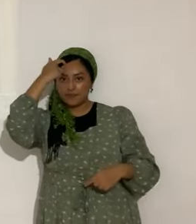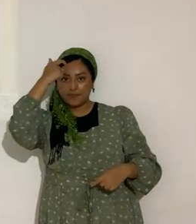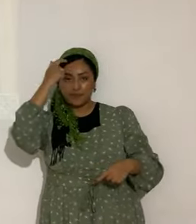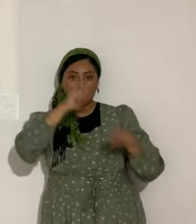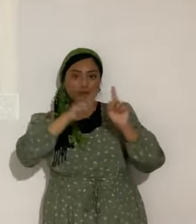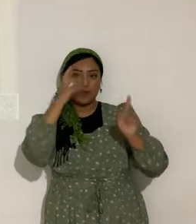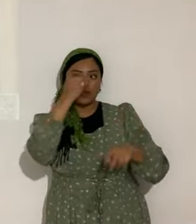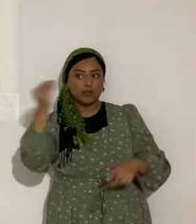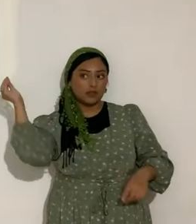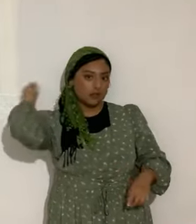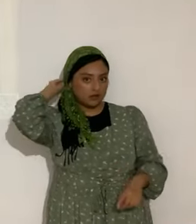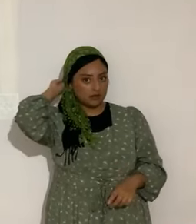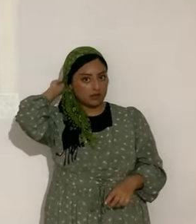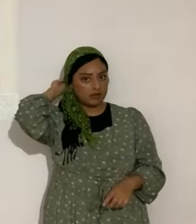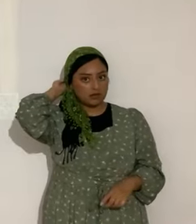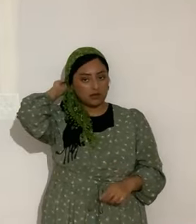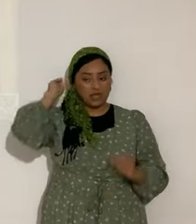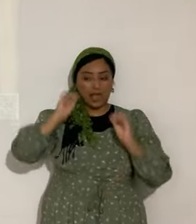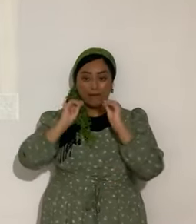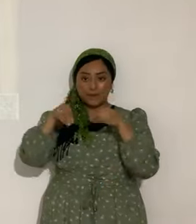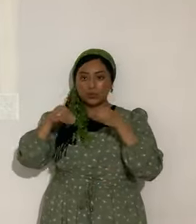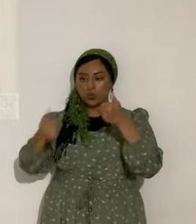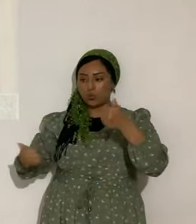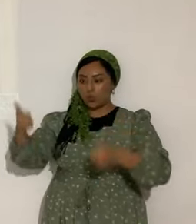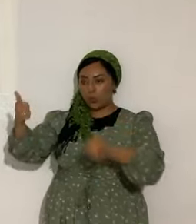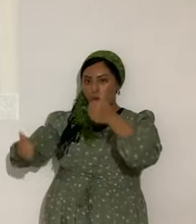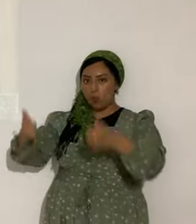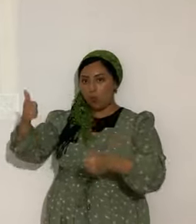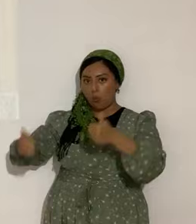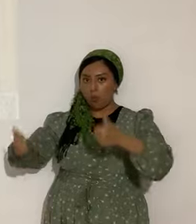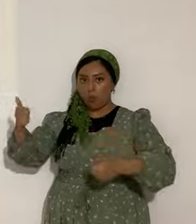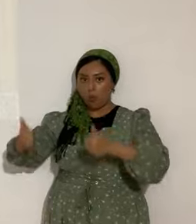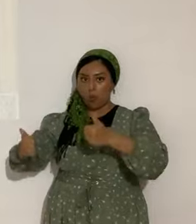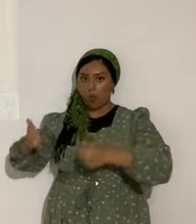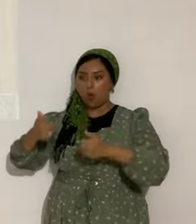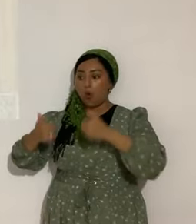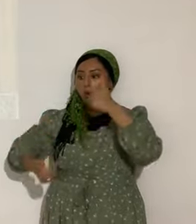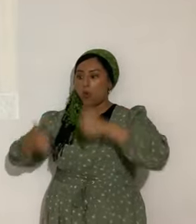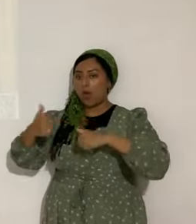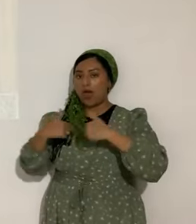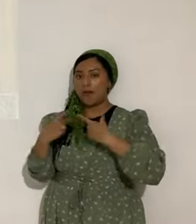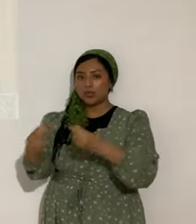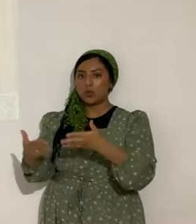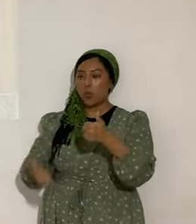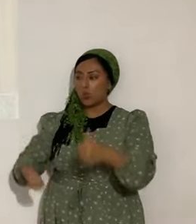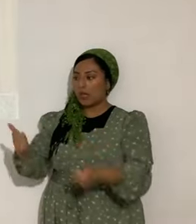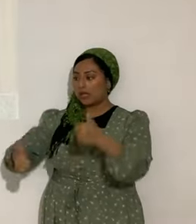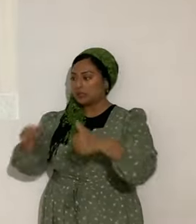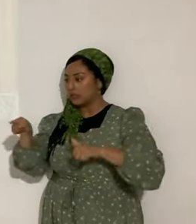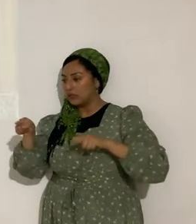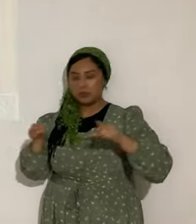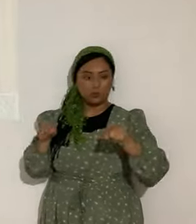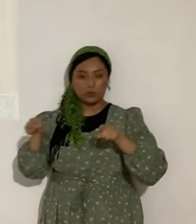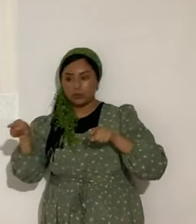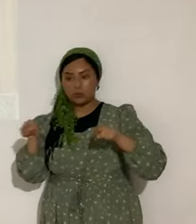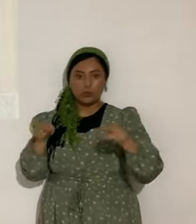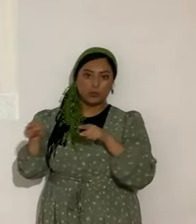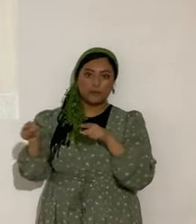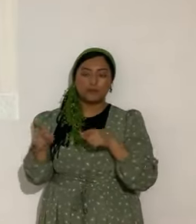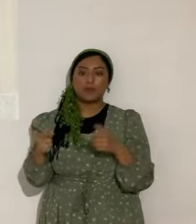subconsciente determina en gran manera. Yo diría el 100%. ¿Sí? En gran medida.